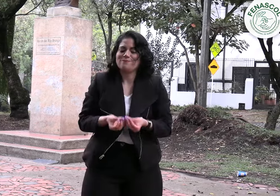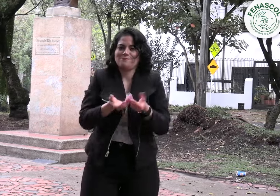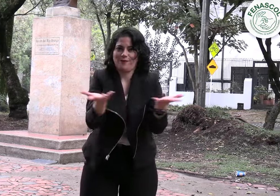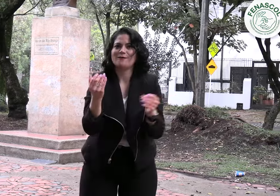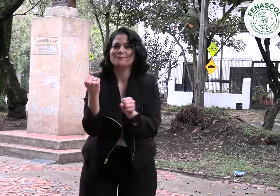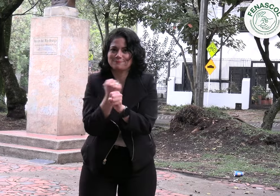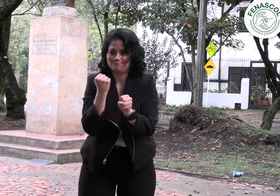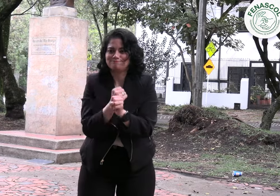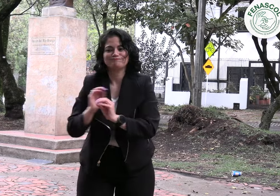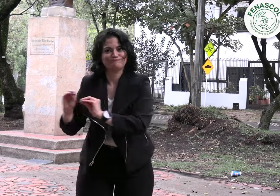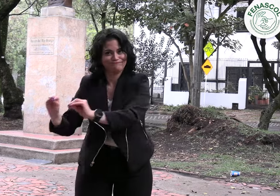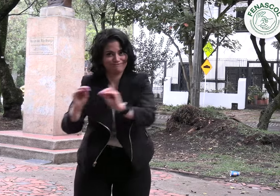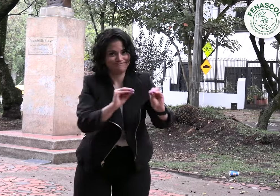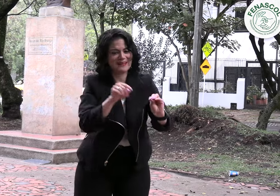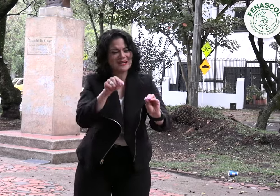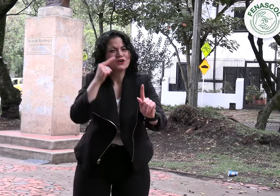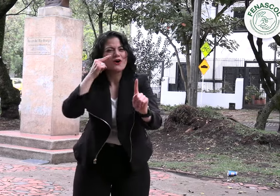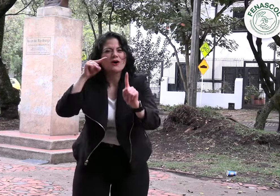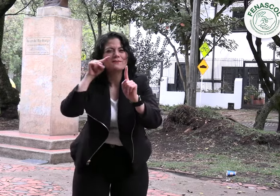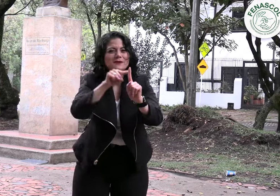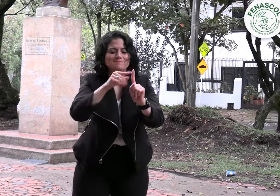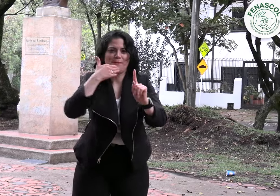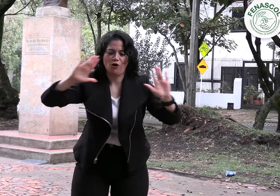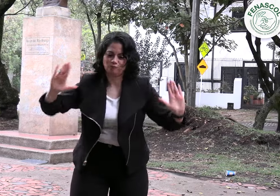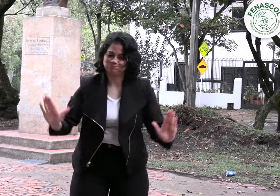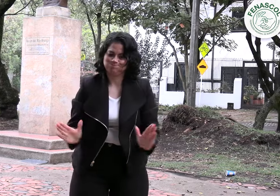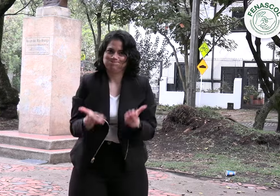con el propósito de fortalecerlas y empoderarlas.